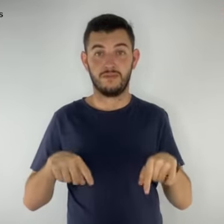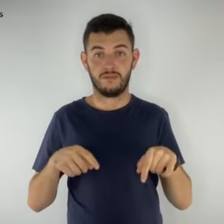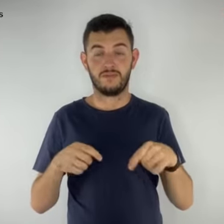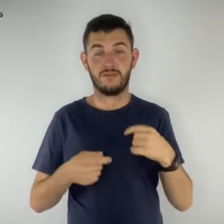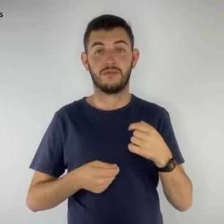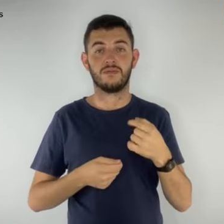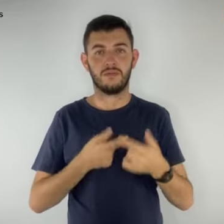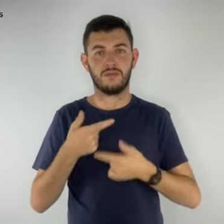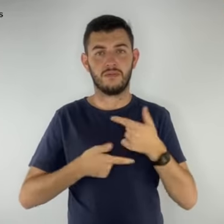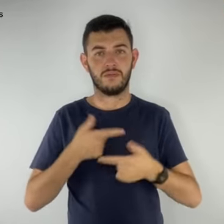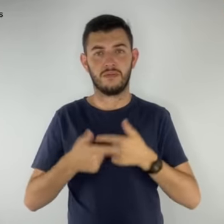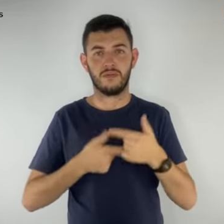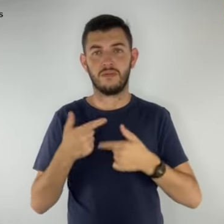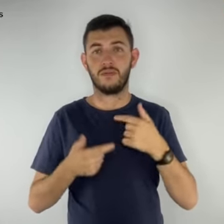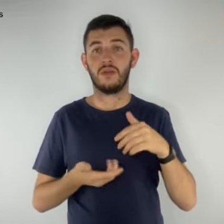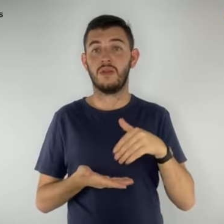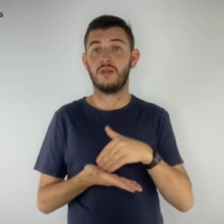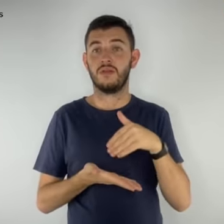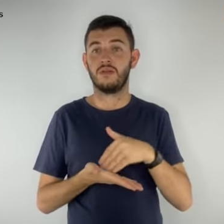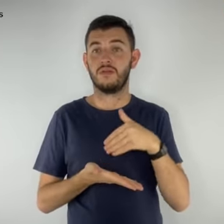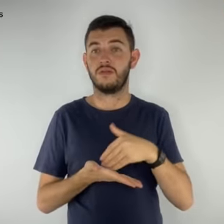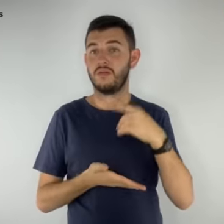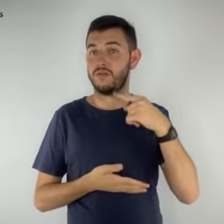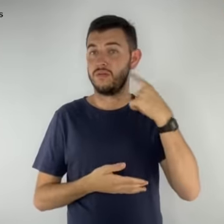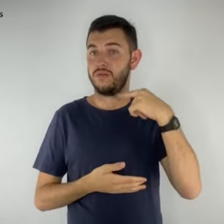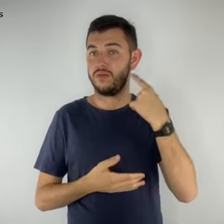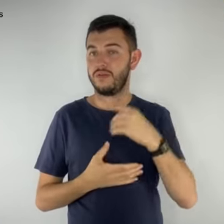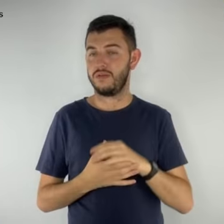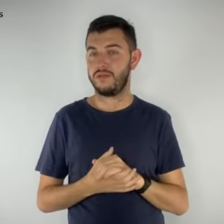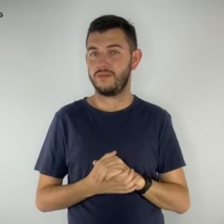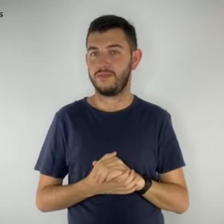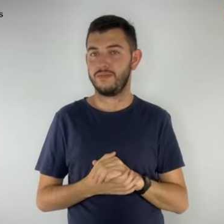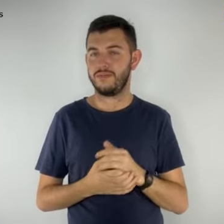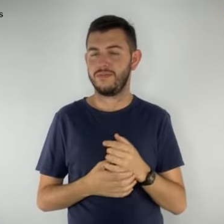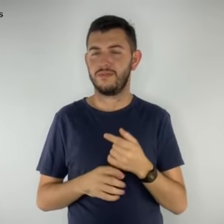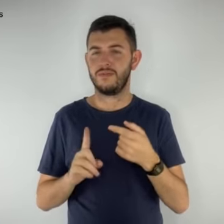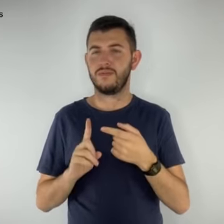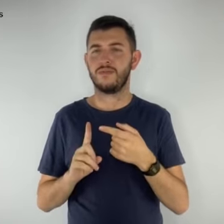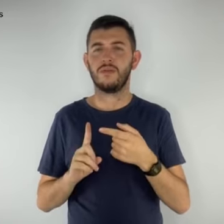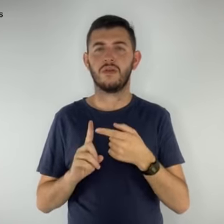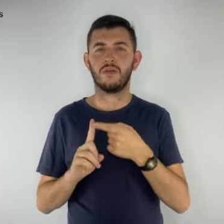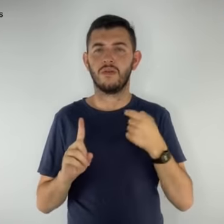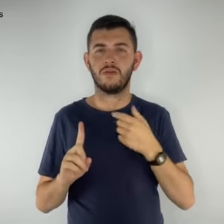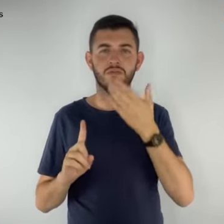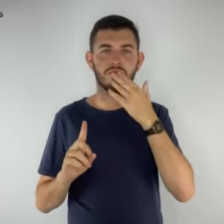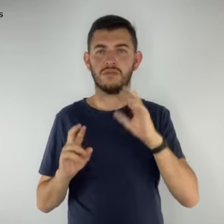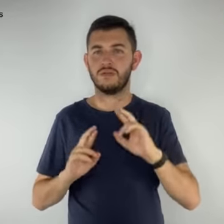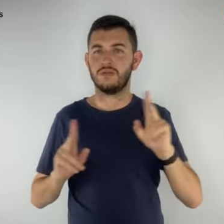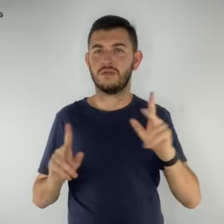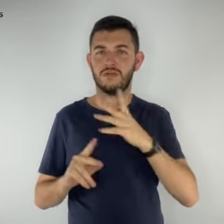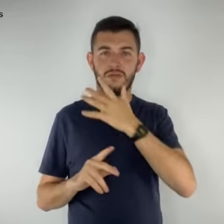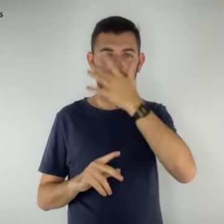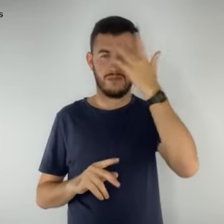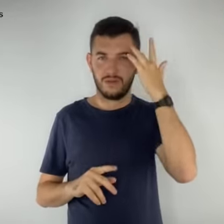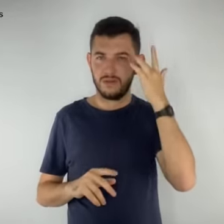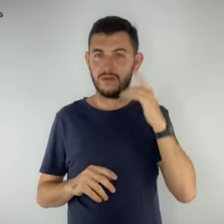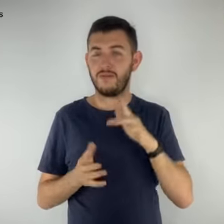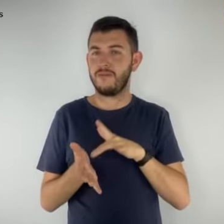de escritório de advocacia. Em outra artimanha, uma pessoa, se passando por